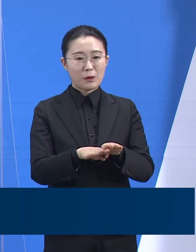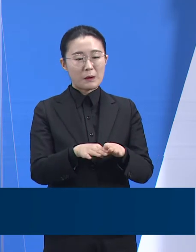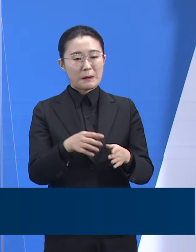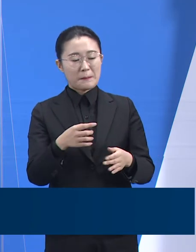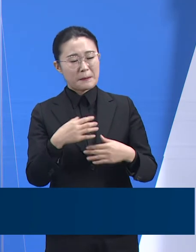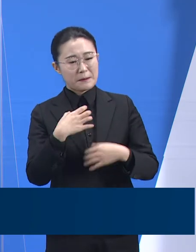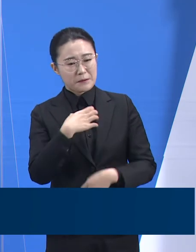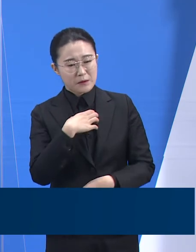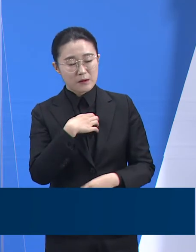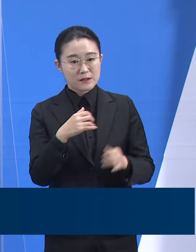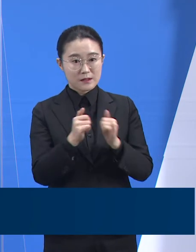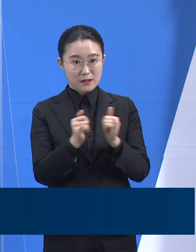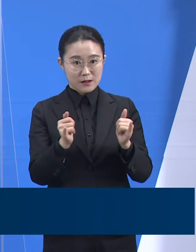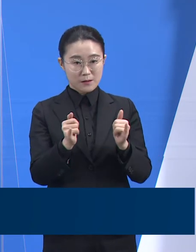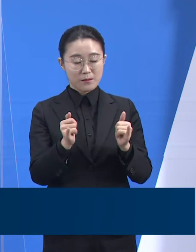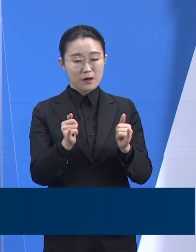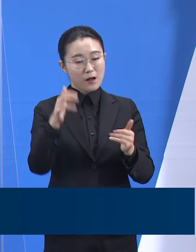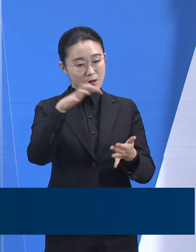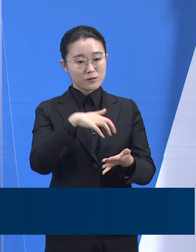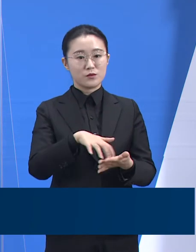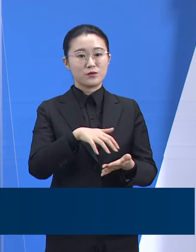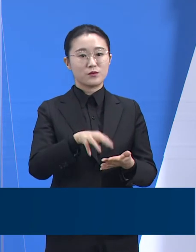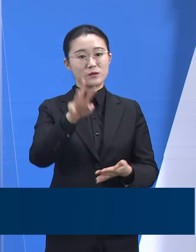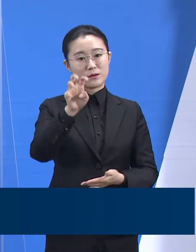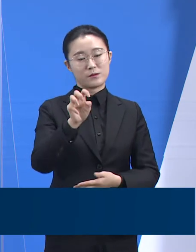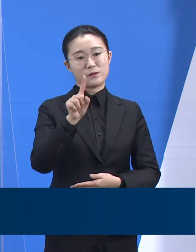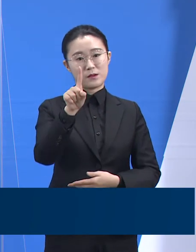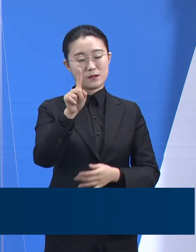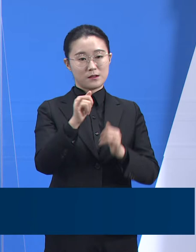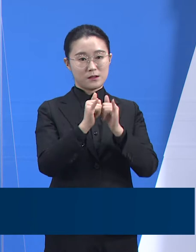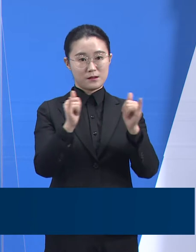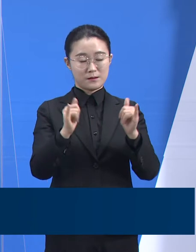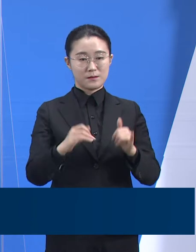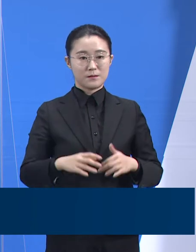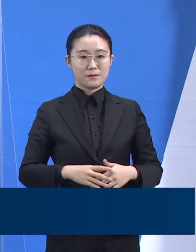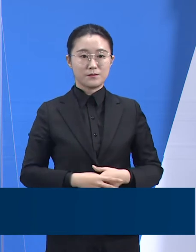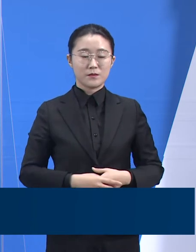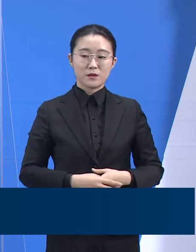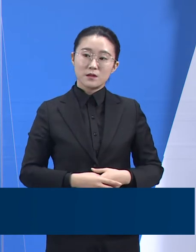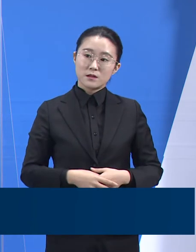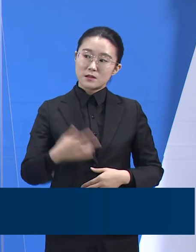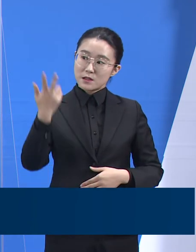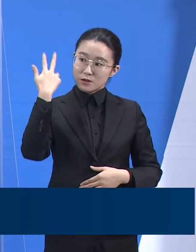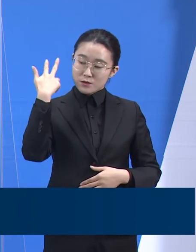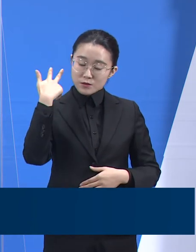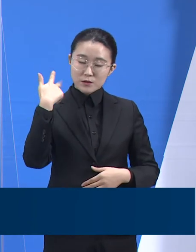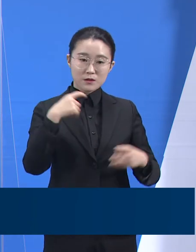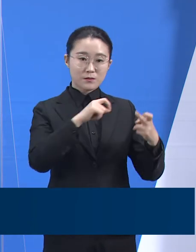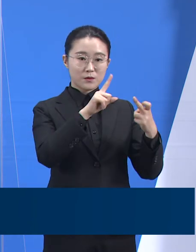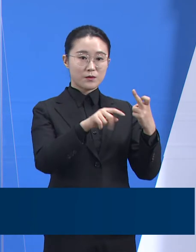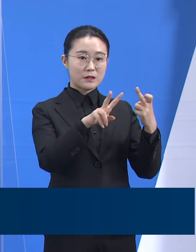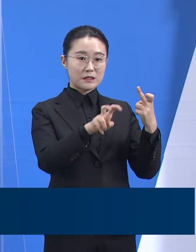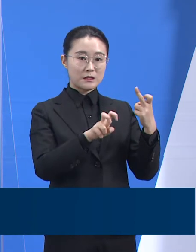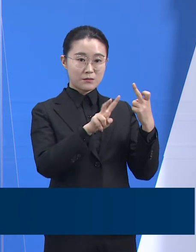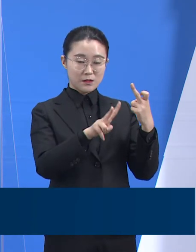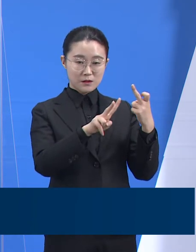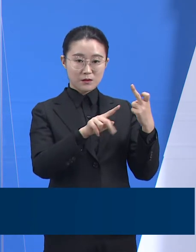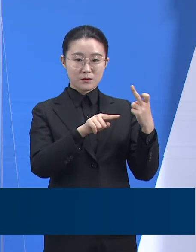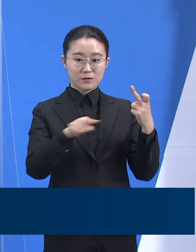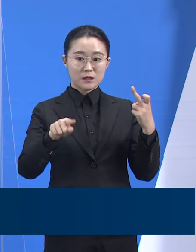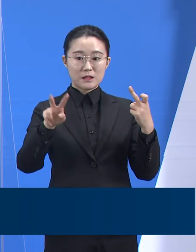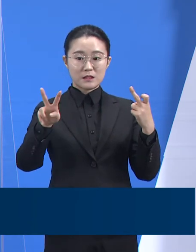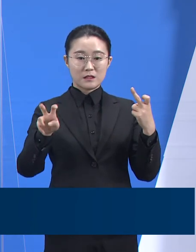.1%인 31명입니다. 지난주, 즉 12월 20일부터 26일까지 일주일 동안의